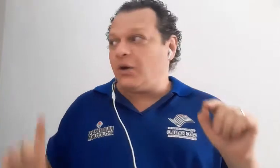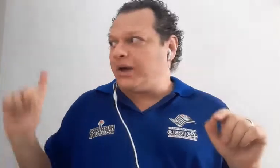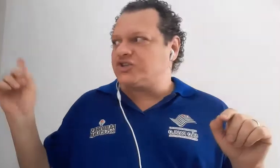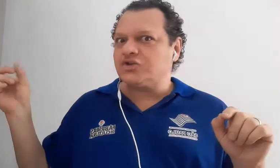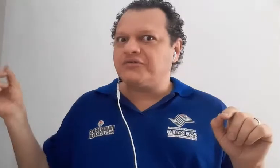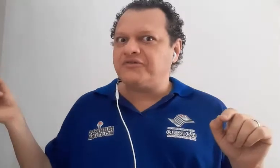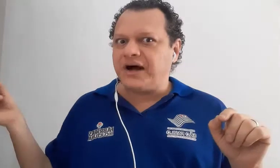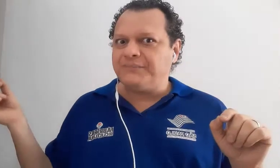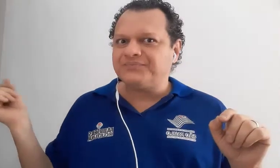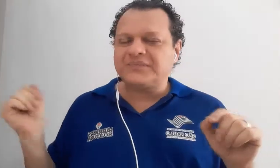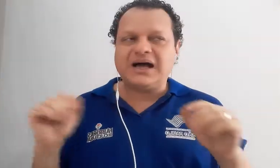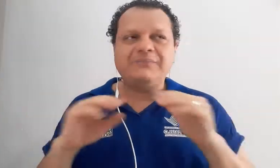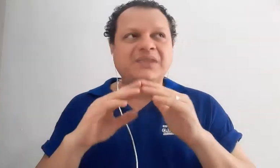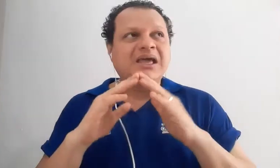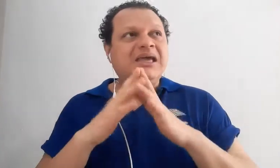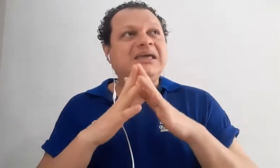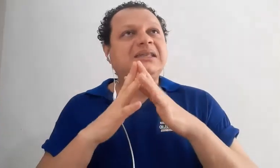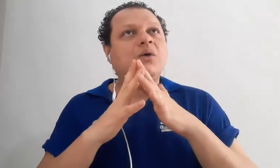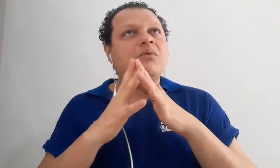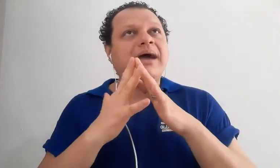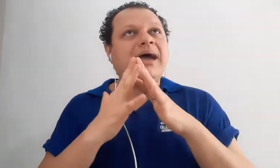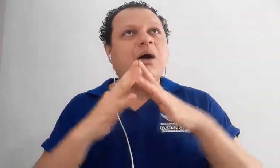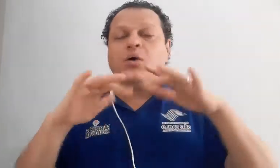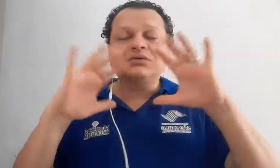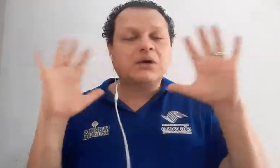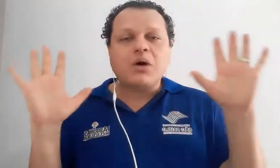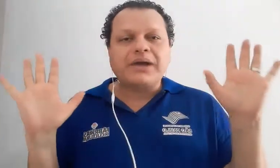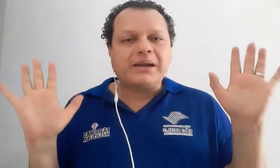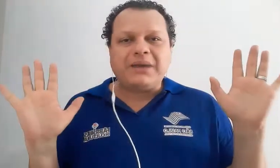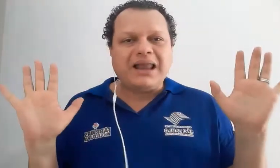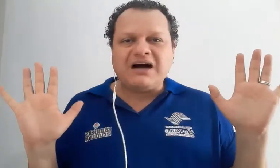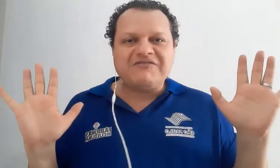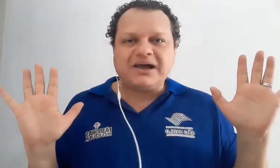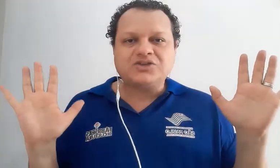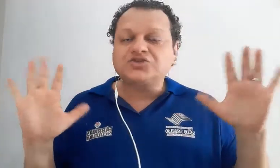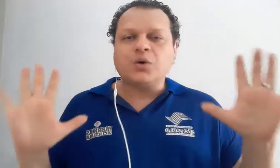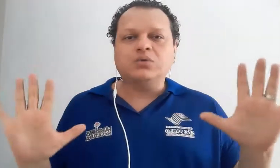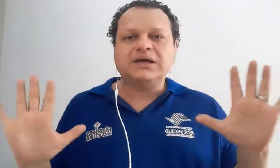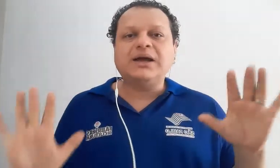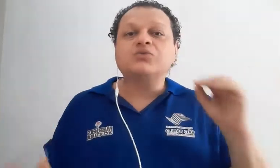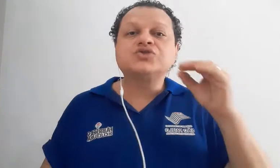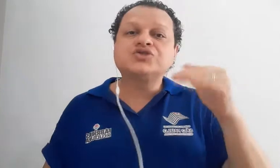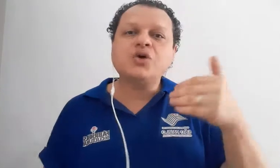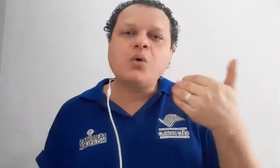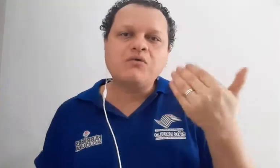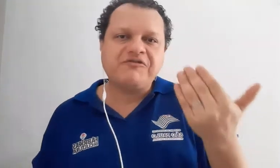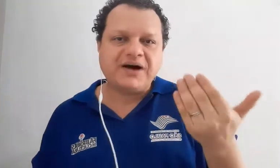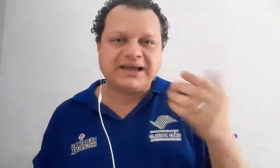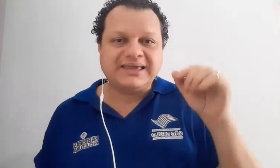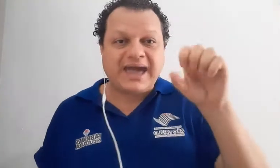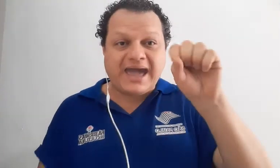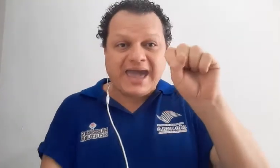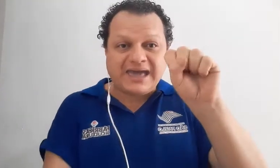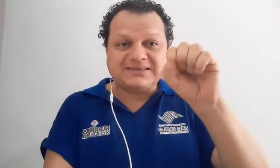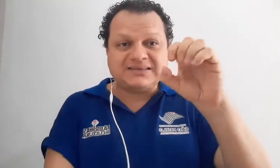Não é sofá, tá? E não é outra qualquer palavra solta, não. Sousa, que é S